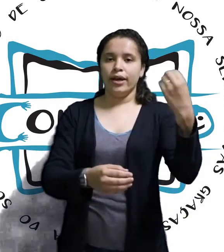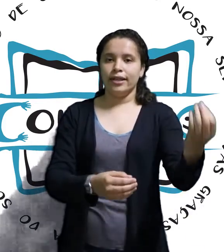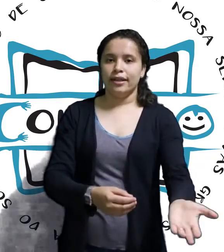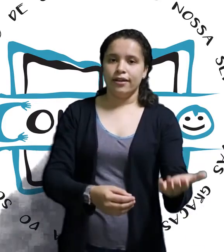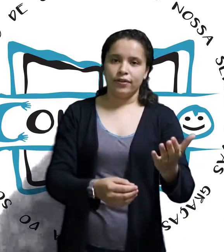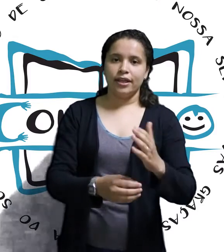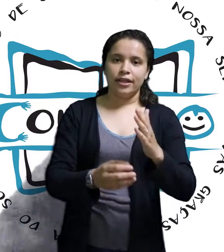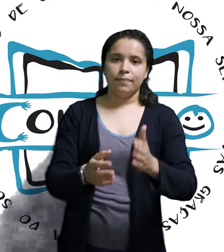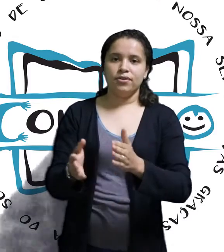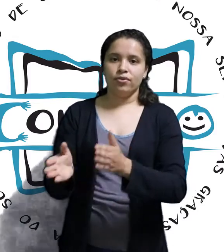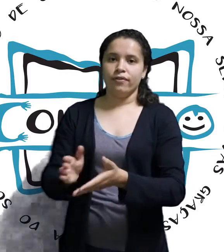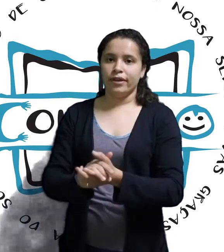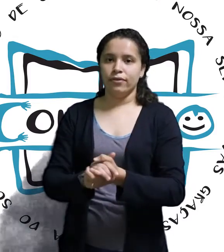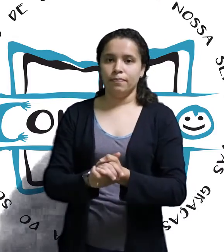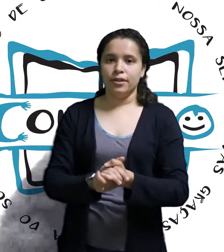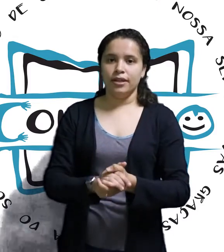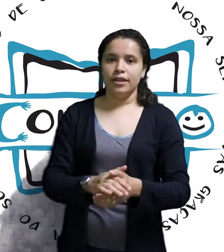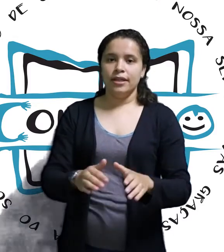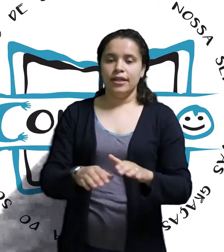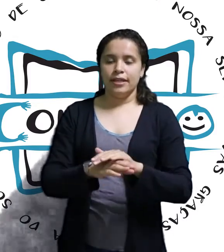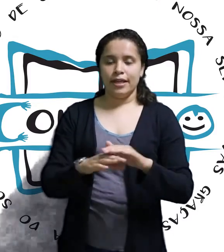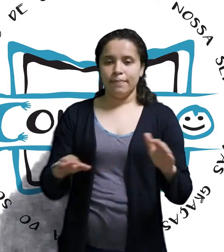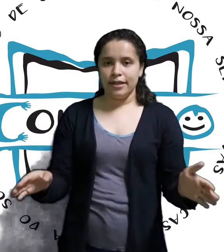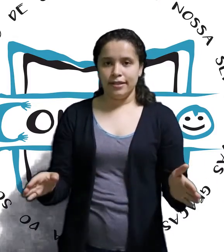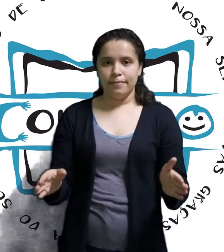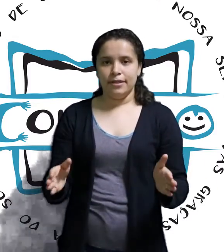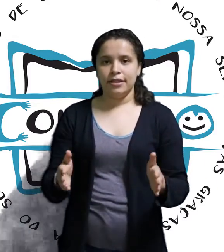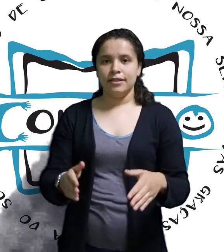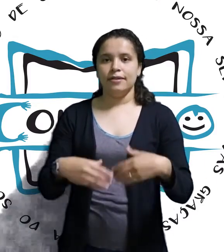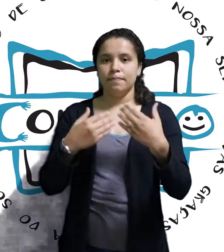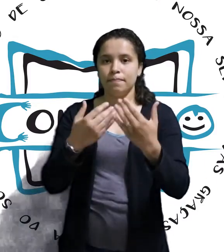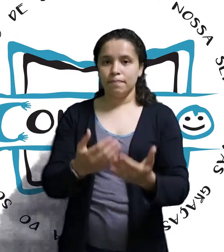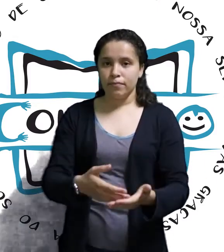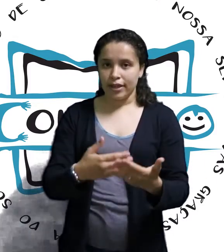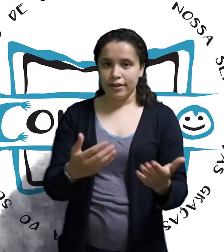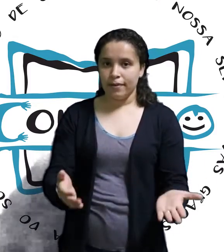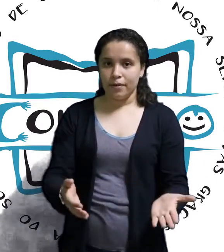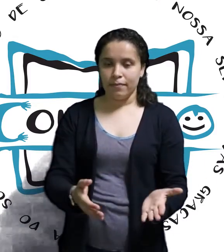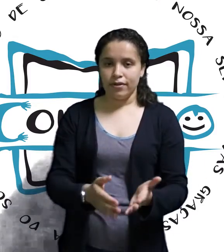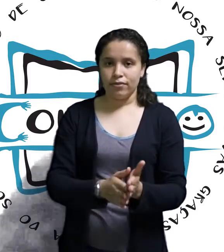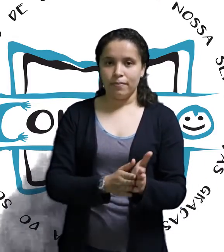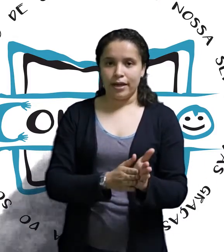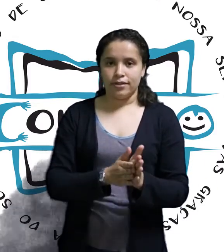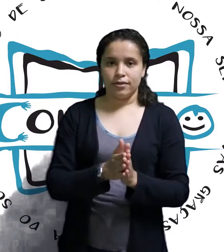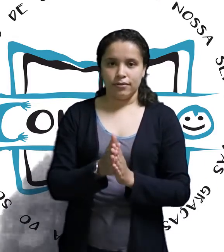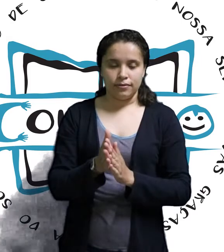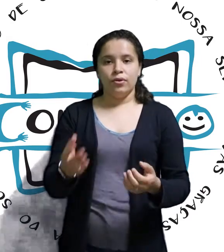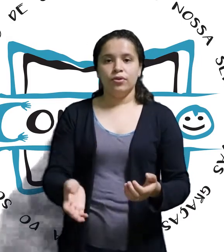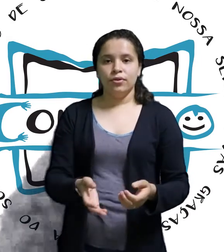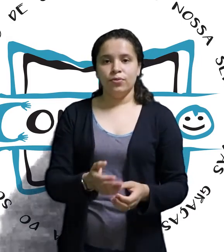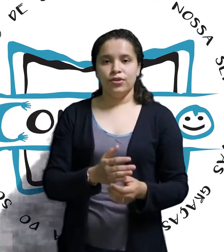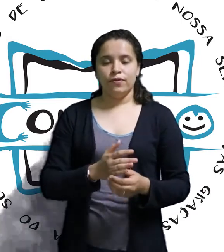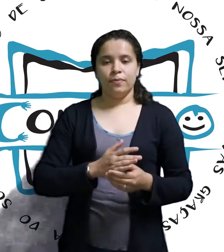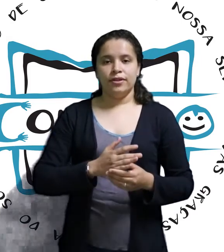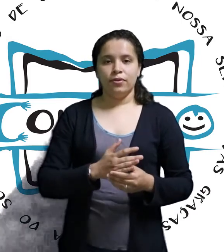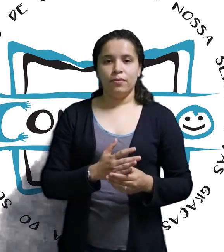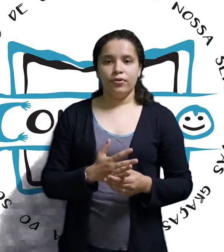qual é a tarefa que cada pessoa vai cumprir. E é bem simples assim. Tem que ter pelo menos o básico. Outro motivo para ter uma